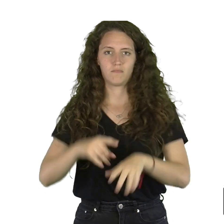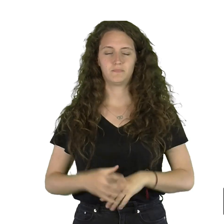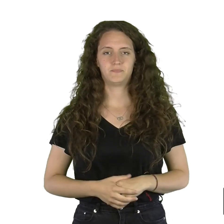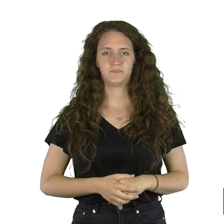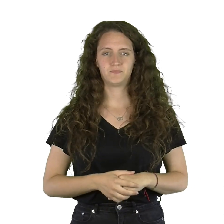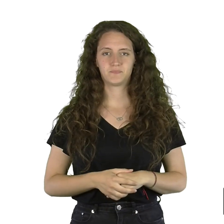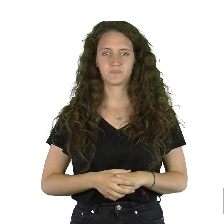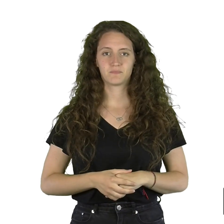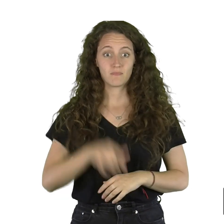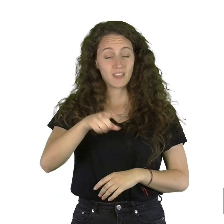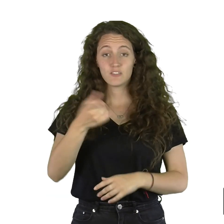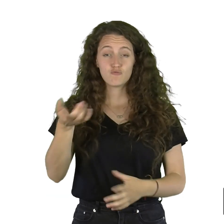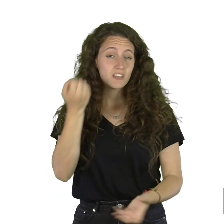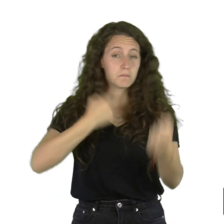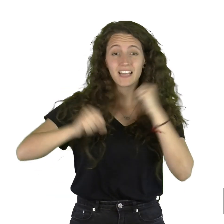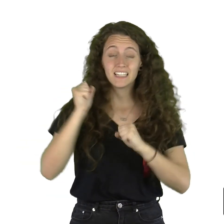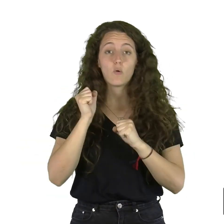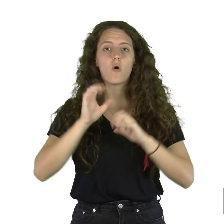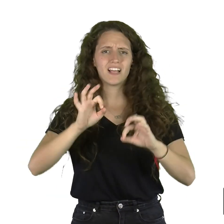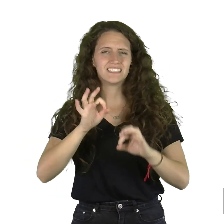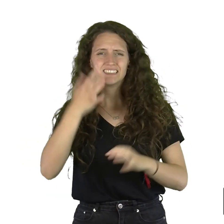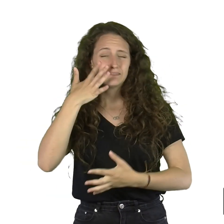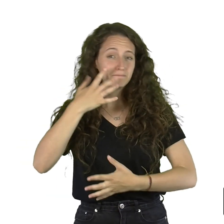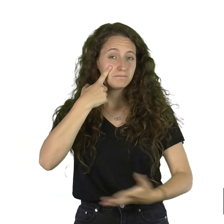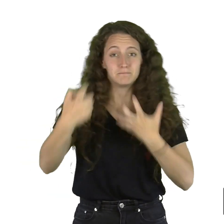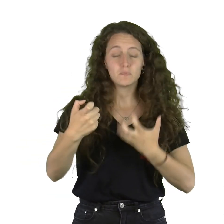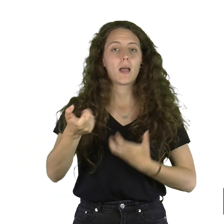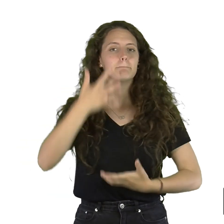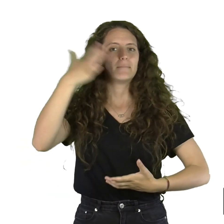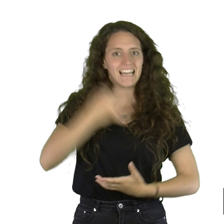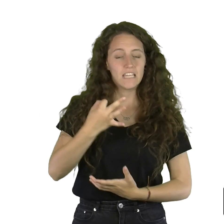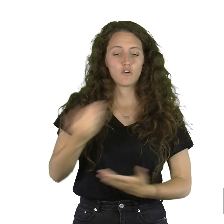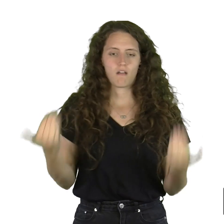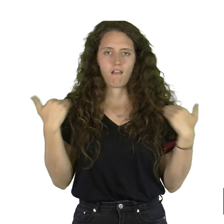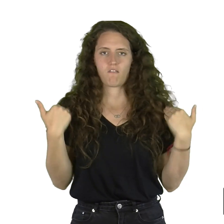Es un espectáculo que se define por el riesgo y la capacidad física